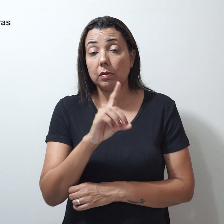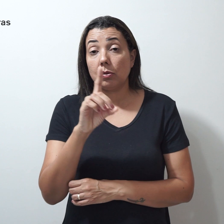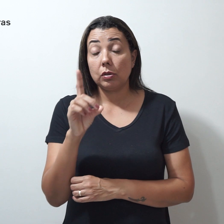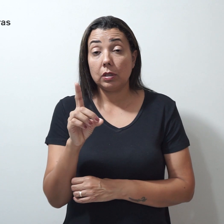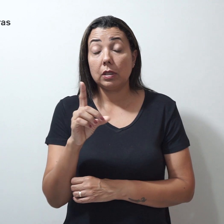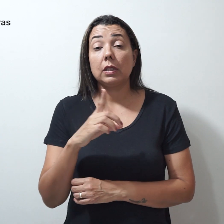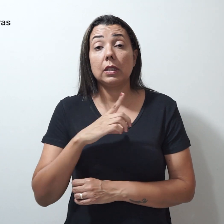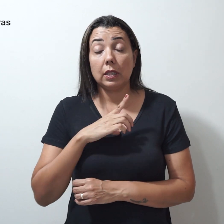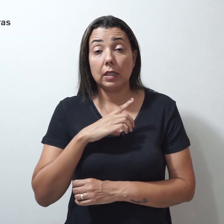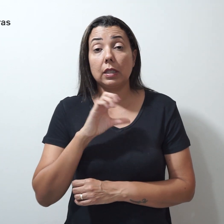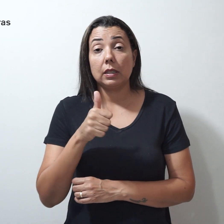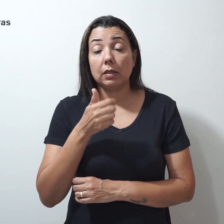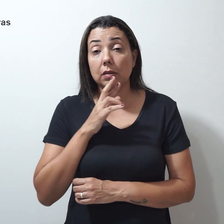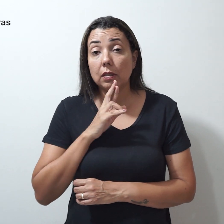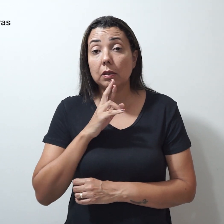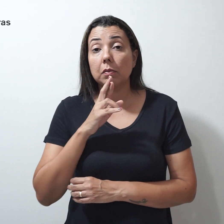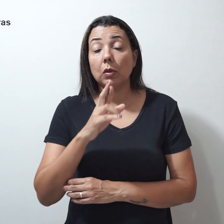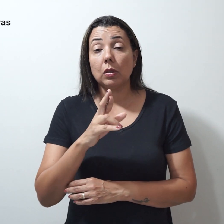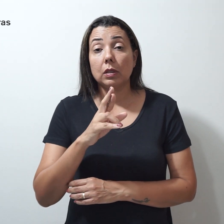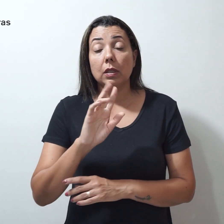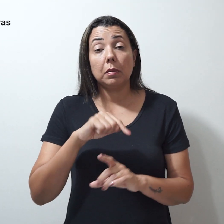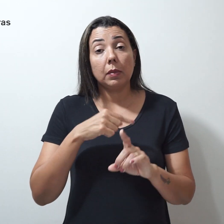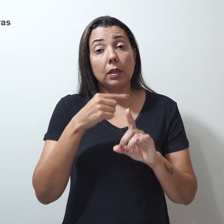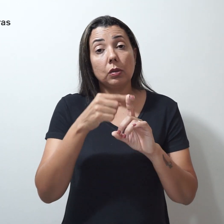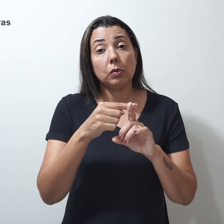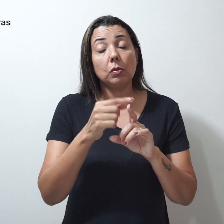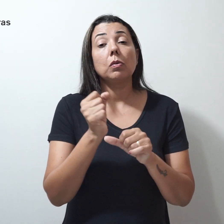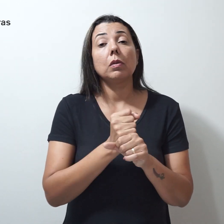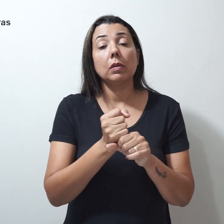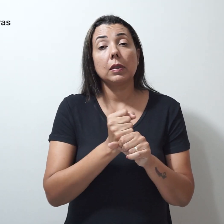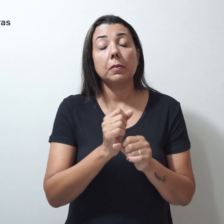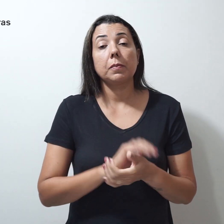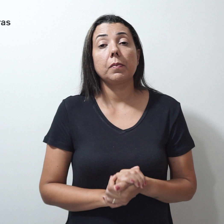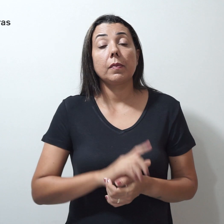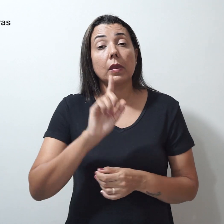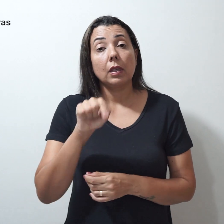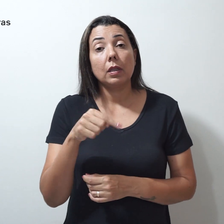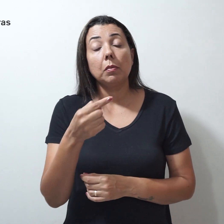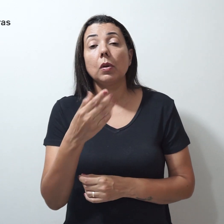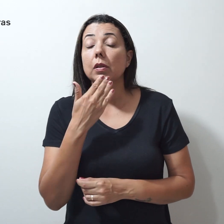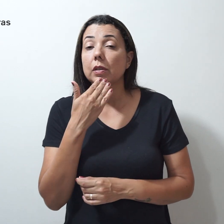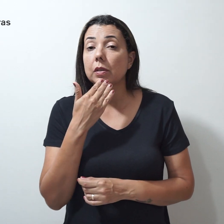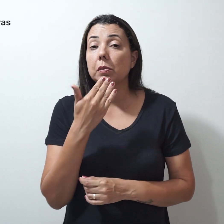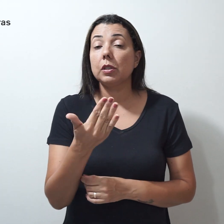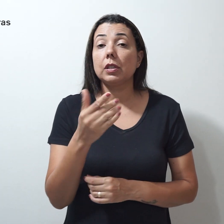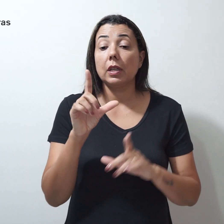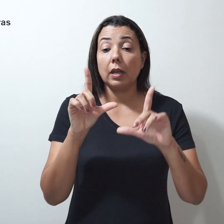teremos como resultado mais um anuênio. Depois de solicitar a revisão, o